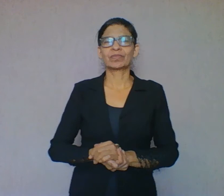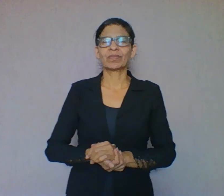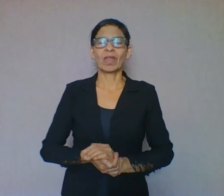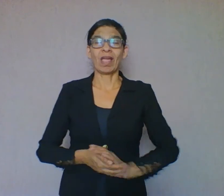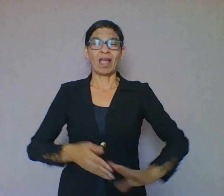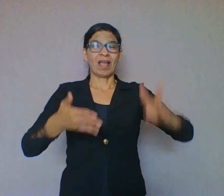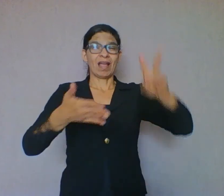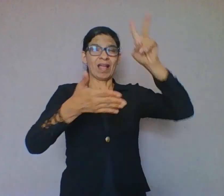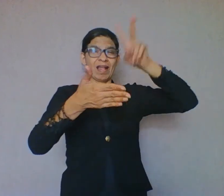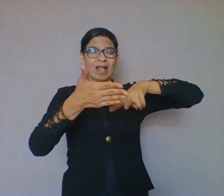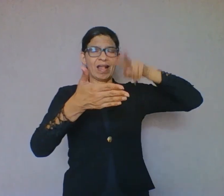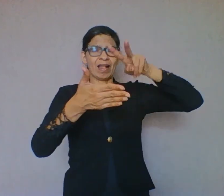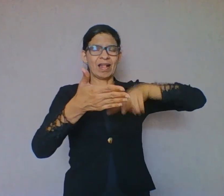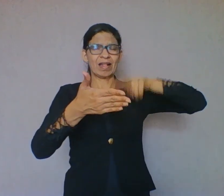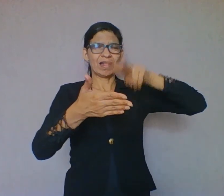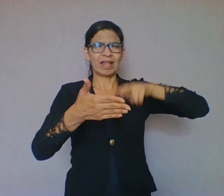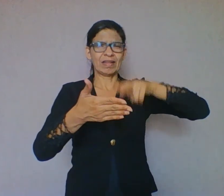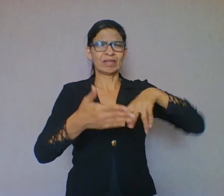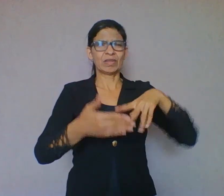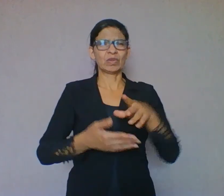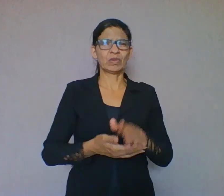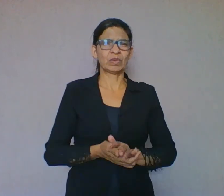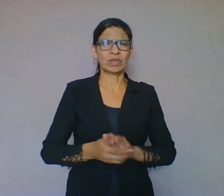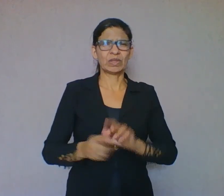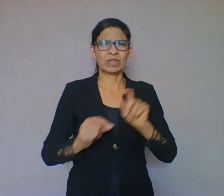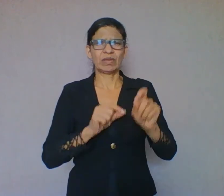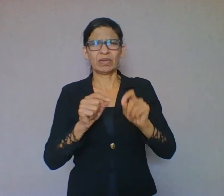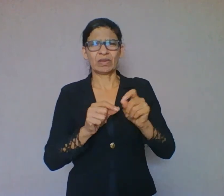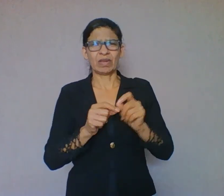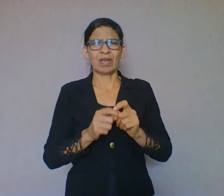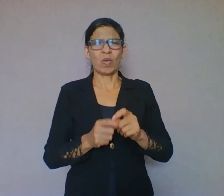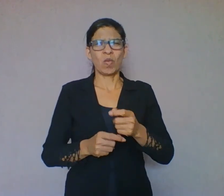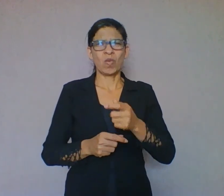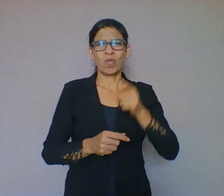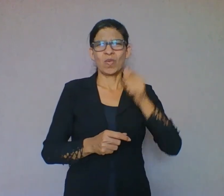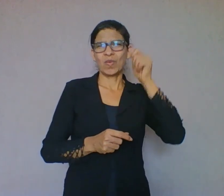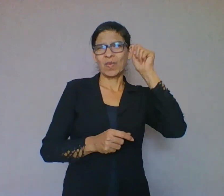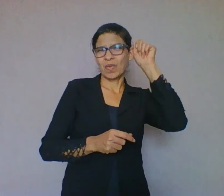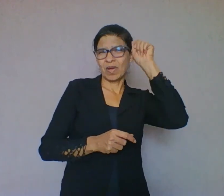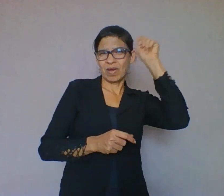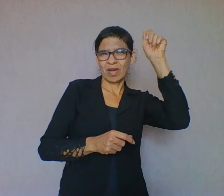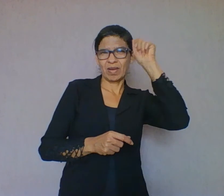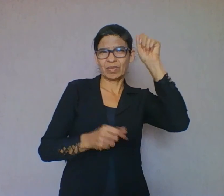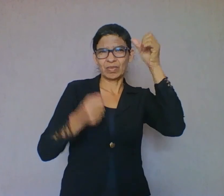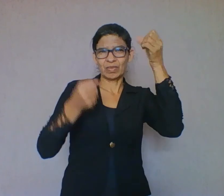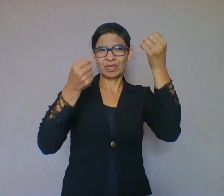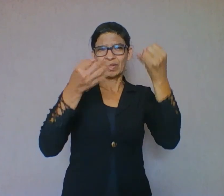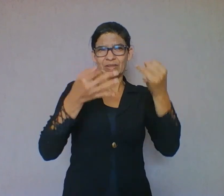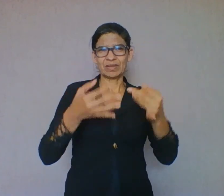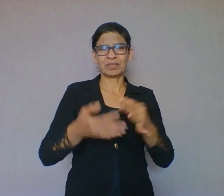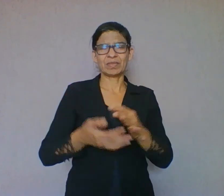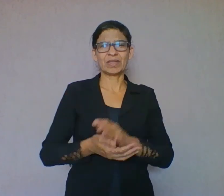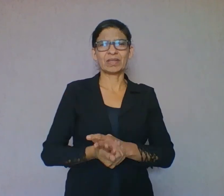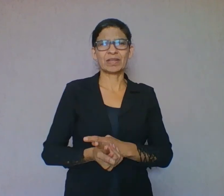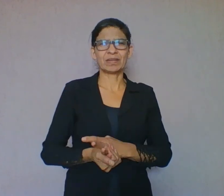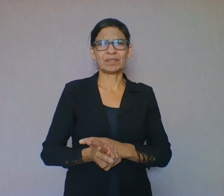Solé enfatiza as seguintes estratégias para após a leitura. A primeira é o que?